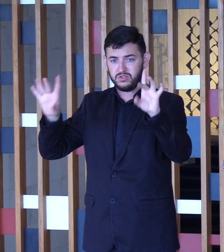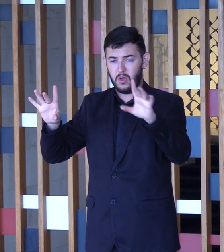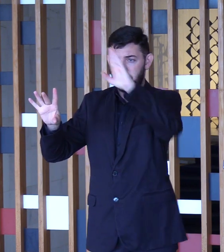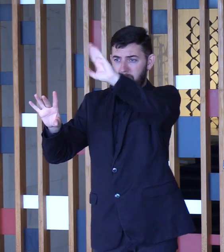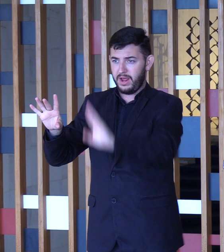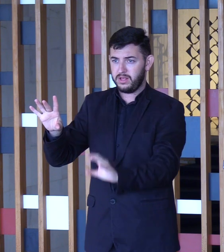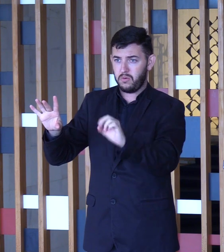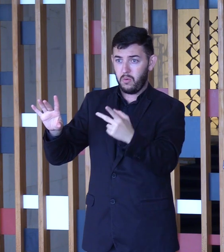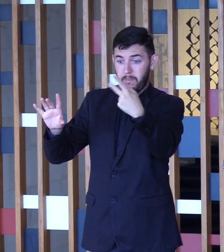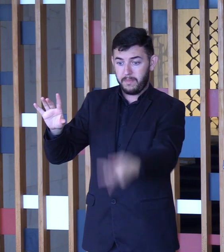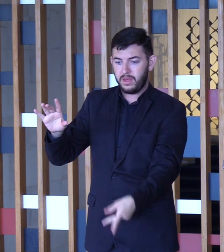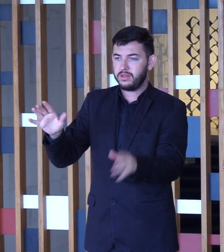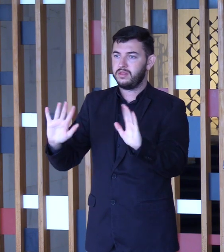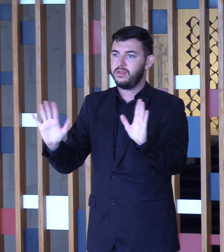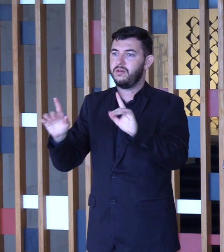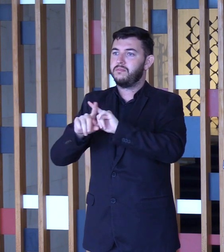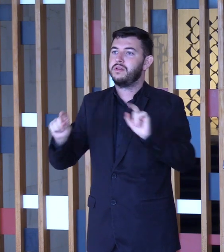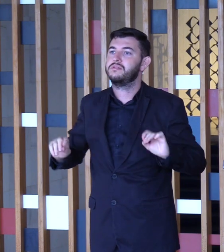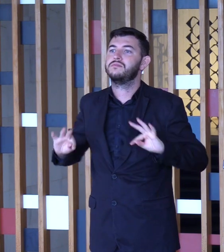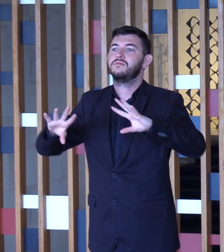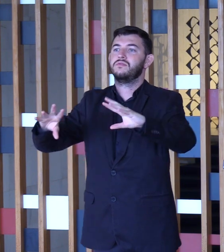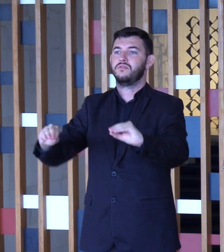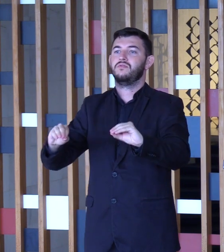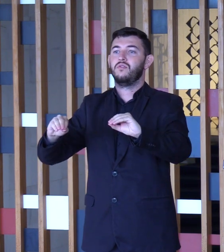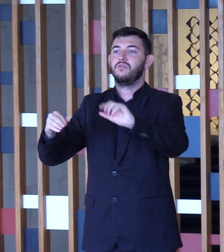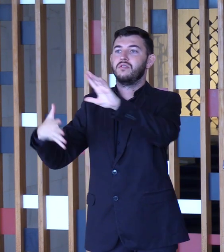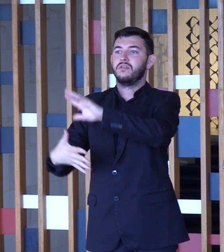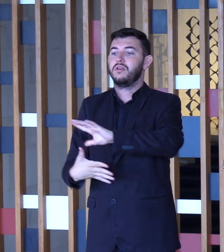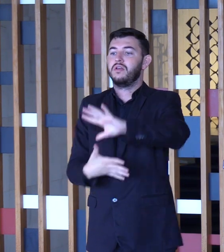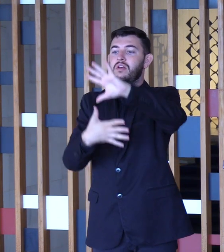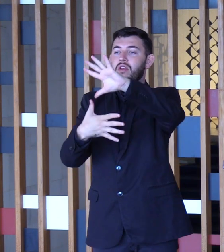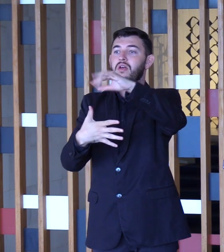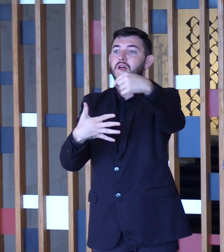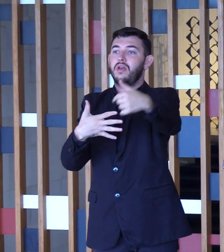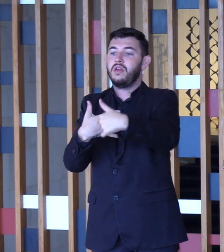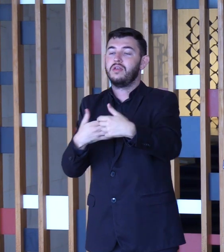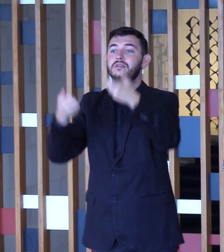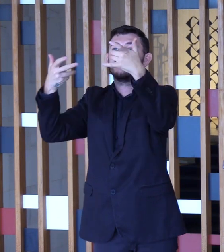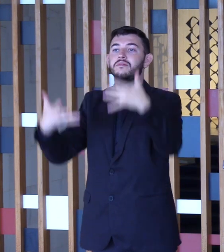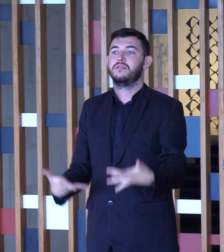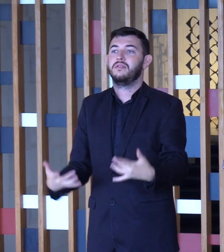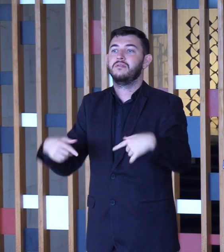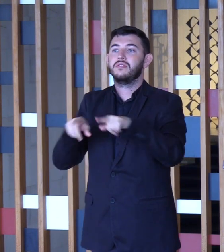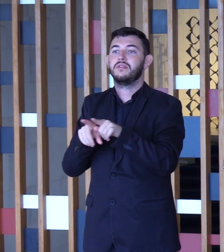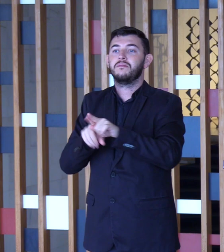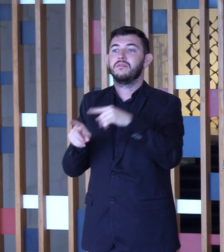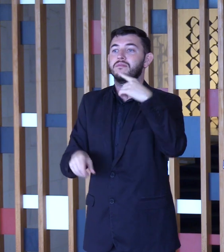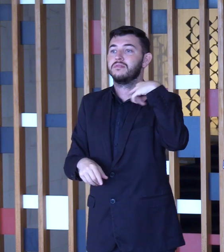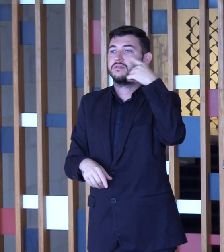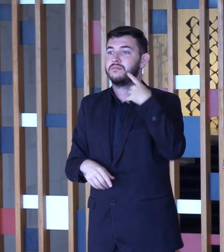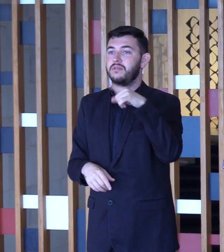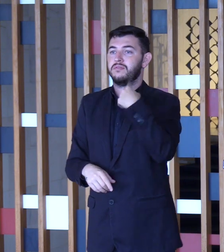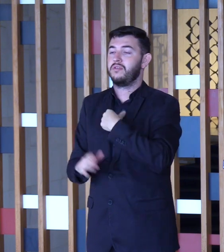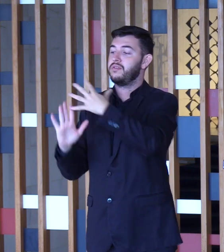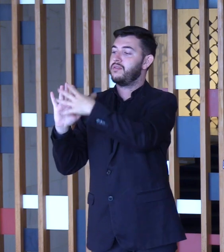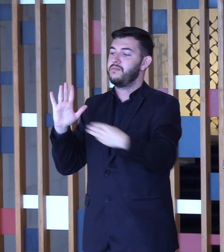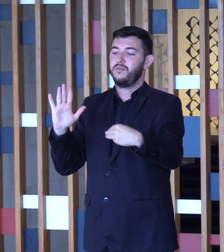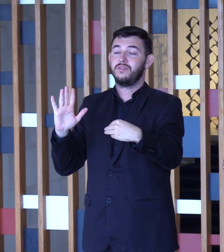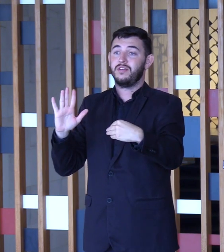Paraguai, mas de todo o nosso entorno regional. E, como dizia o deputado José Carlos Eleluia, demos um exemplo ao mundo.